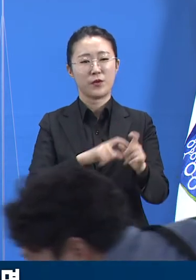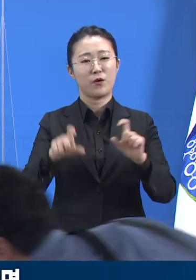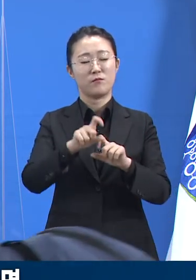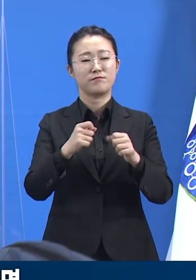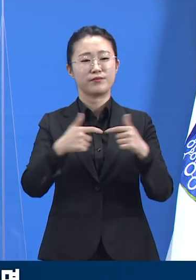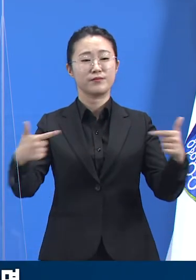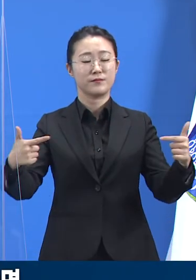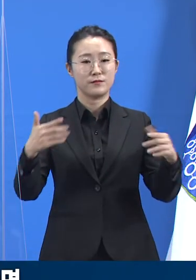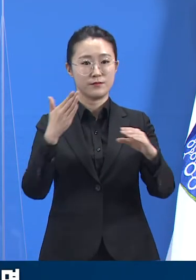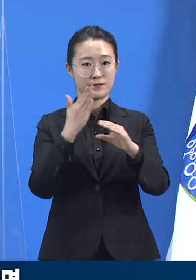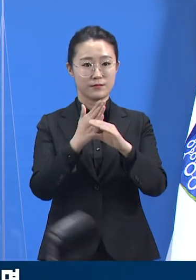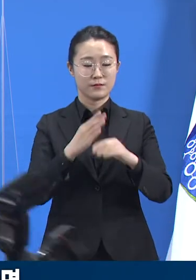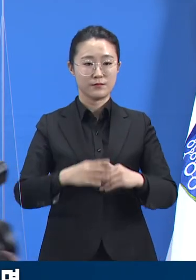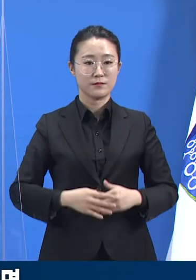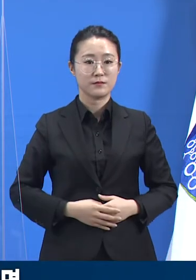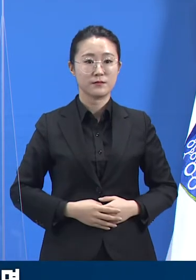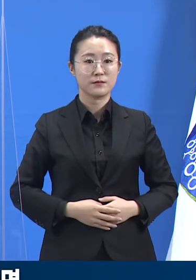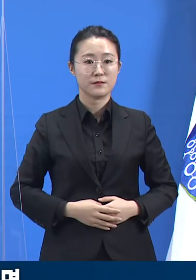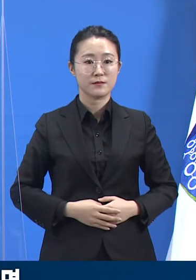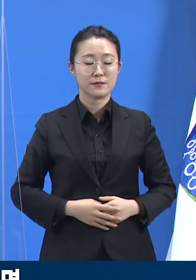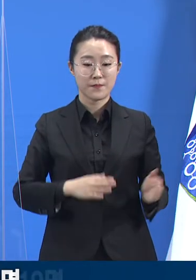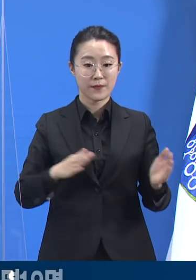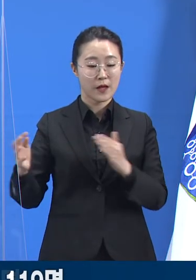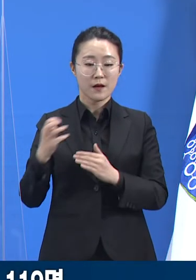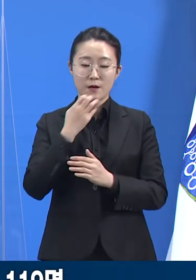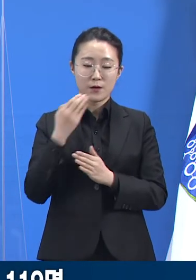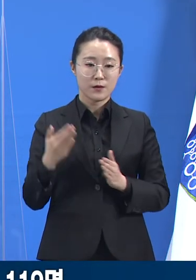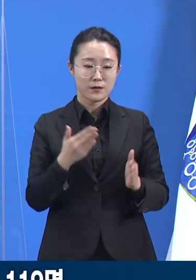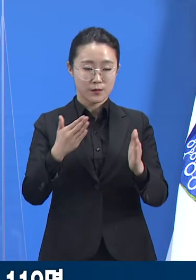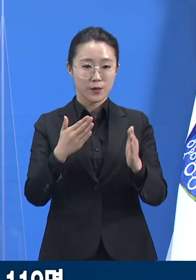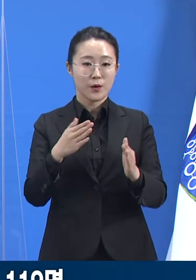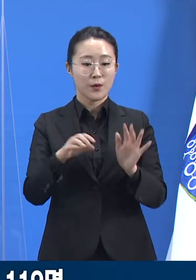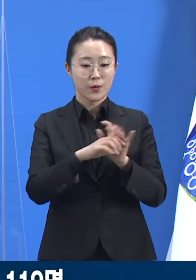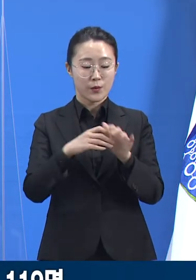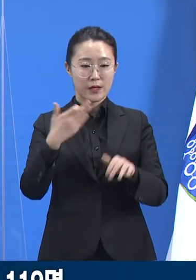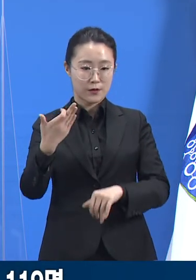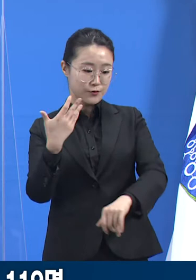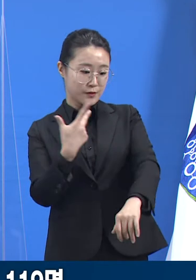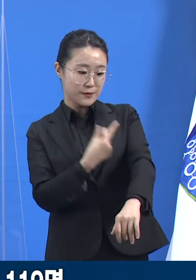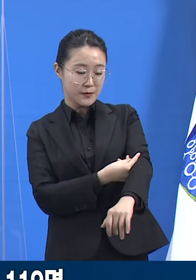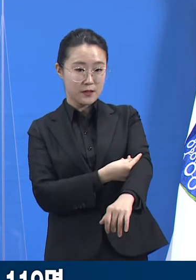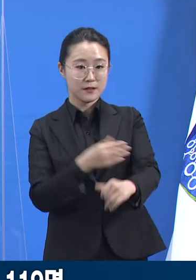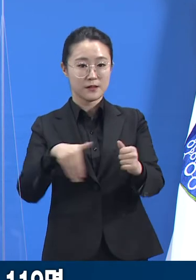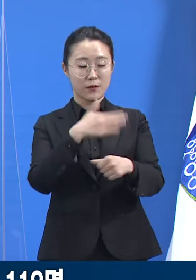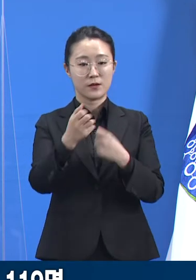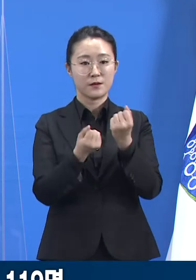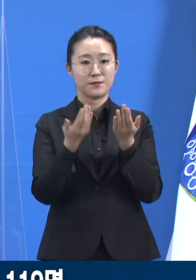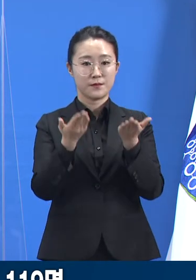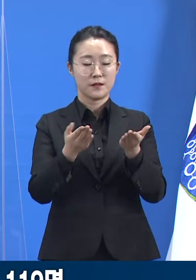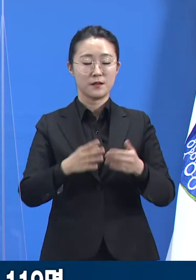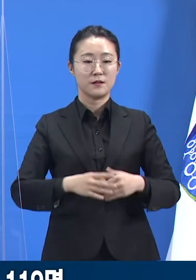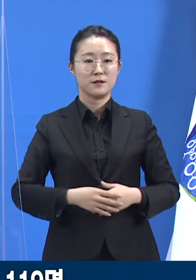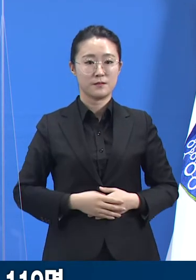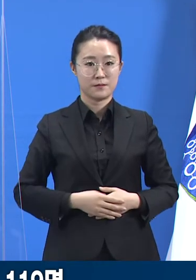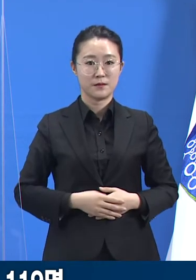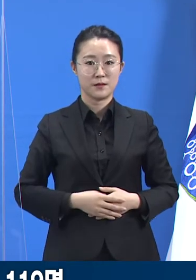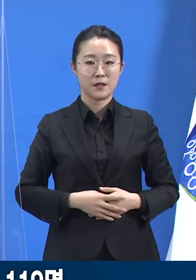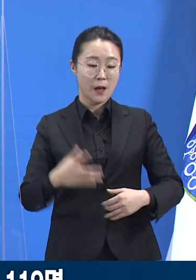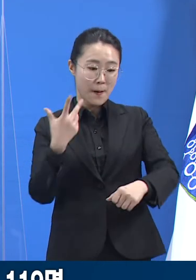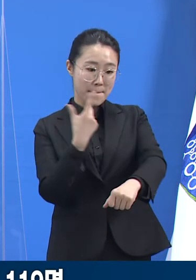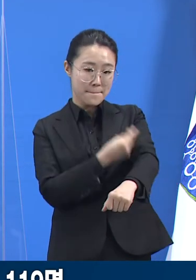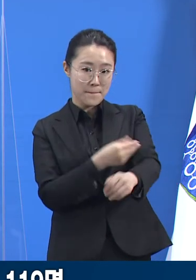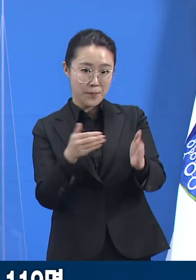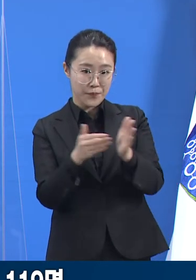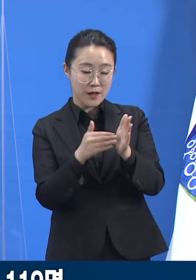다음은 경기도 코로나19 예방접종 현황입니다. 3월 9일 0시 기준 경기도의 예방접종자 수는